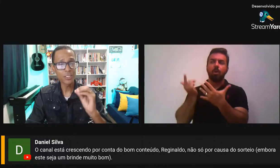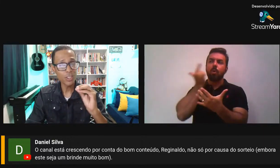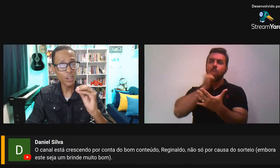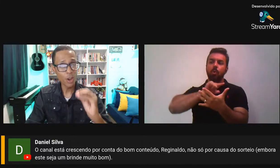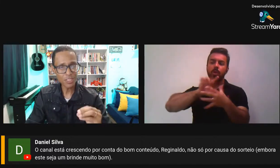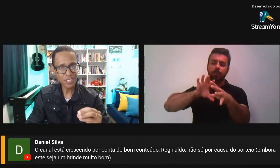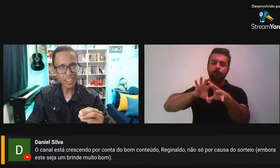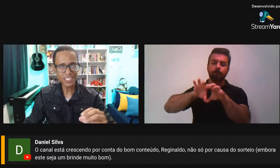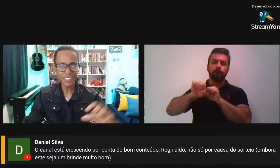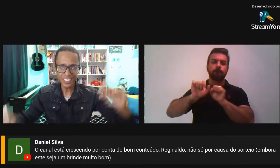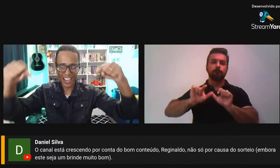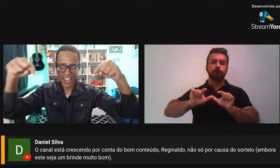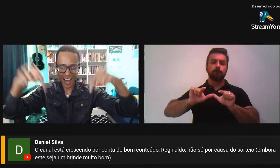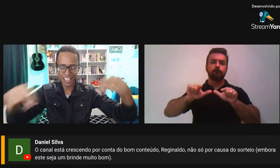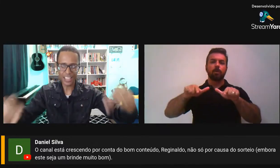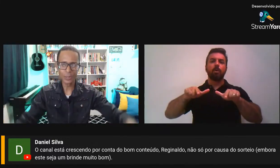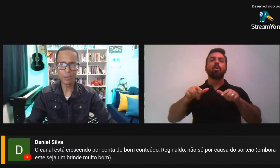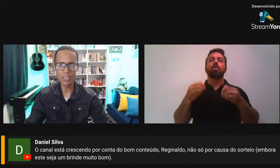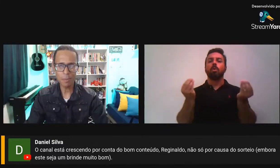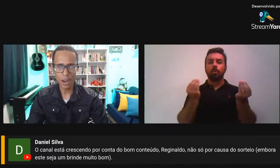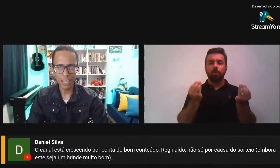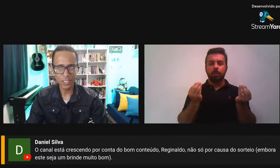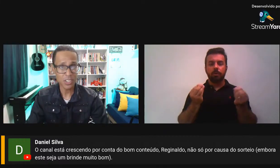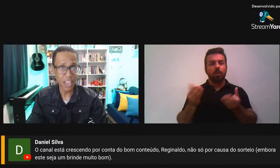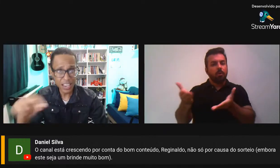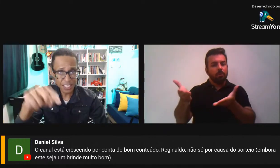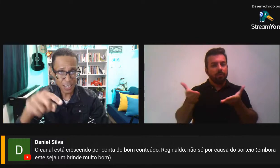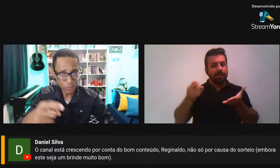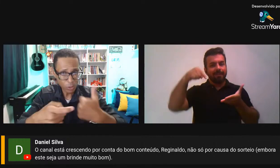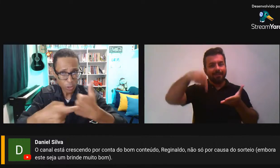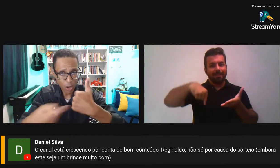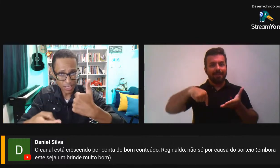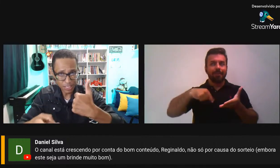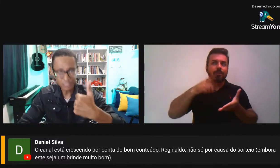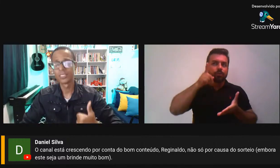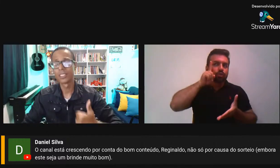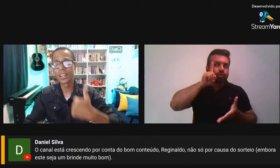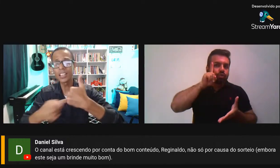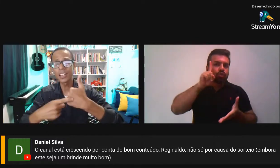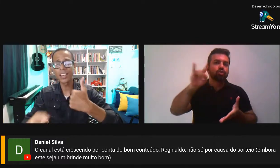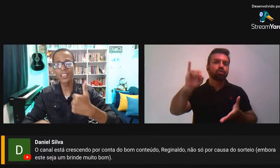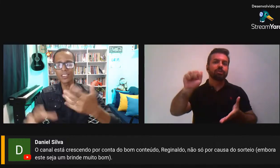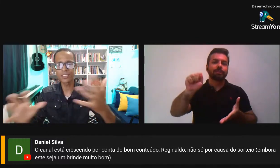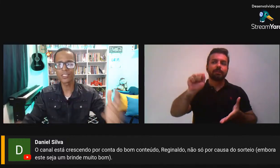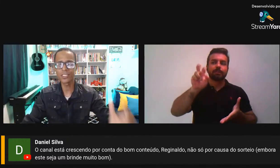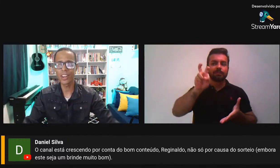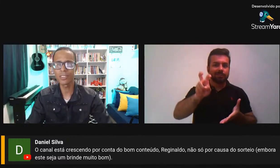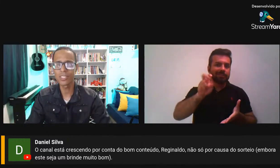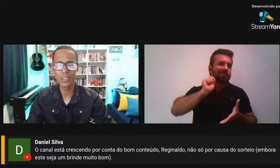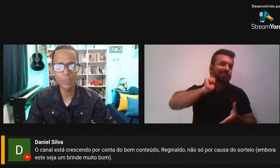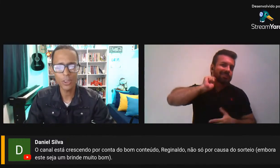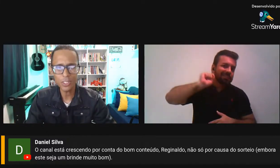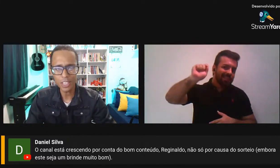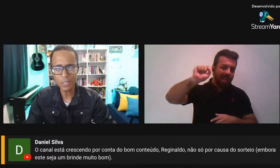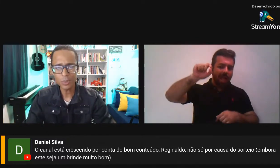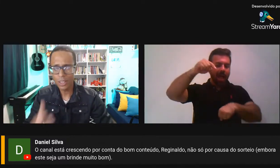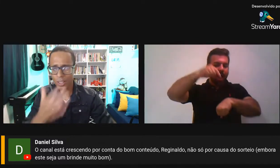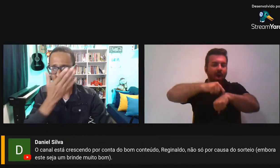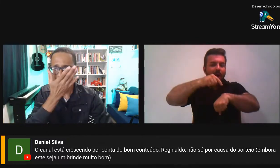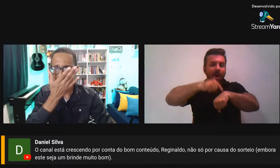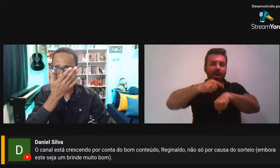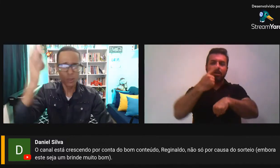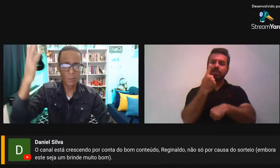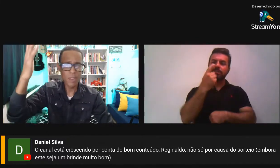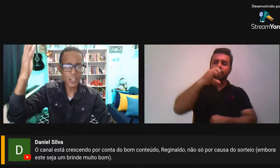às 19h30, aqui no Libras em Prática. Se ainda não deu o joinha, clique aí, já se inscreva, se não for inscrito.